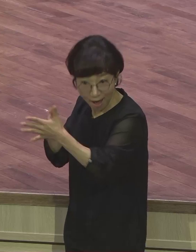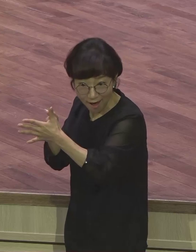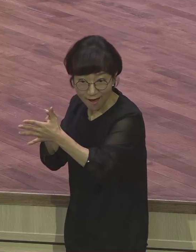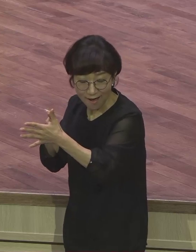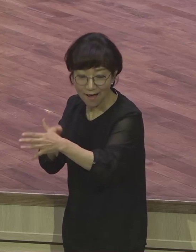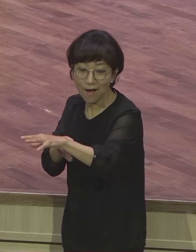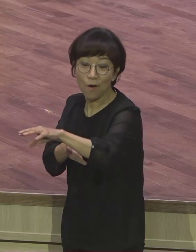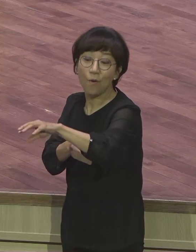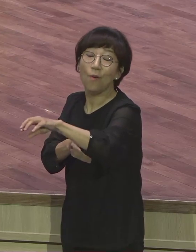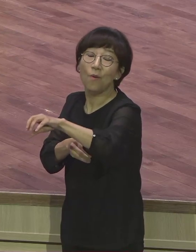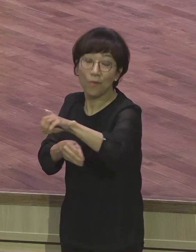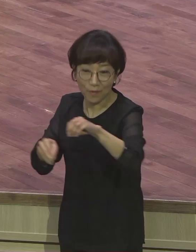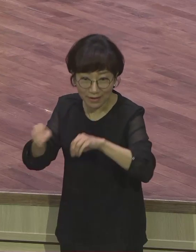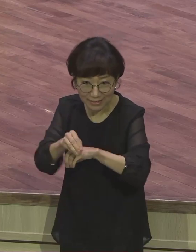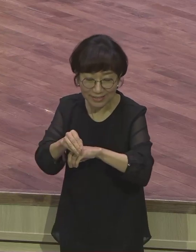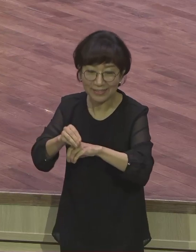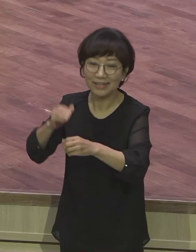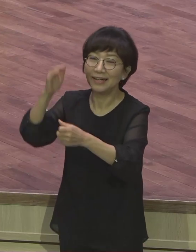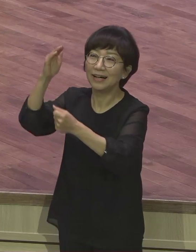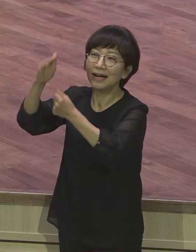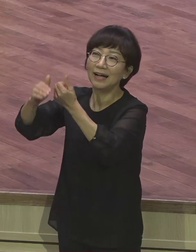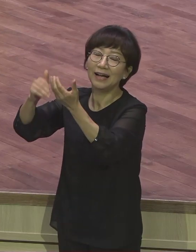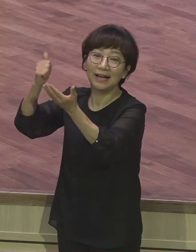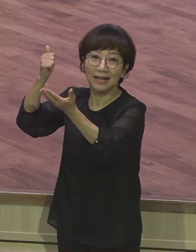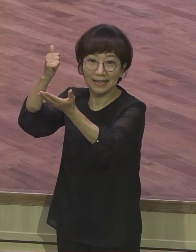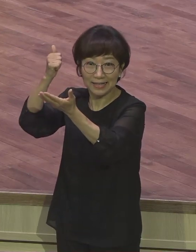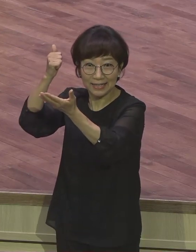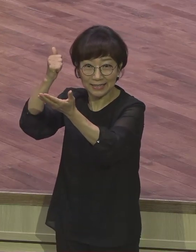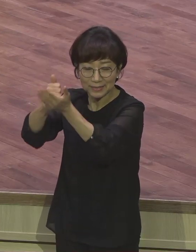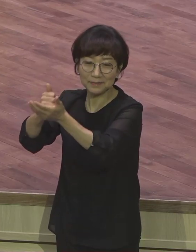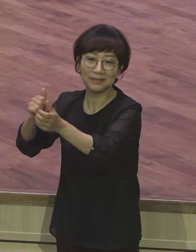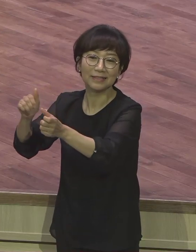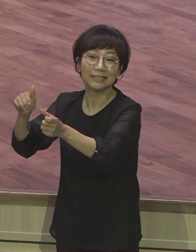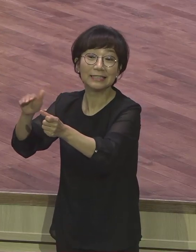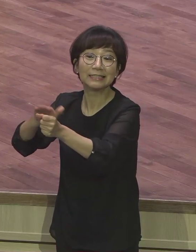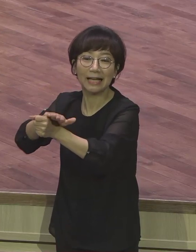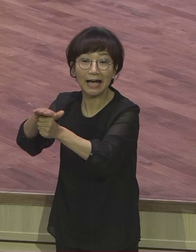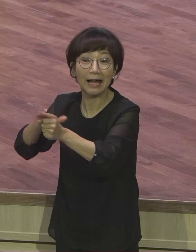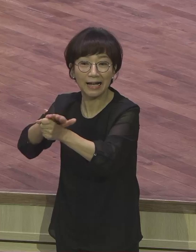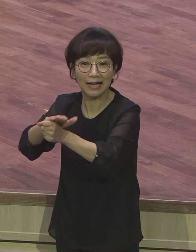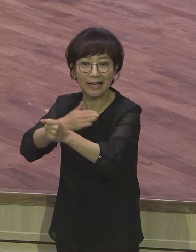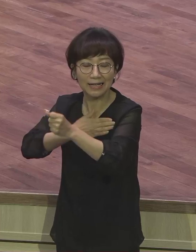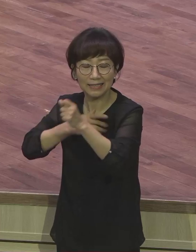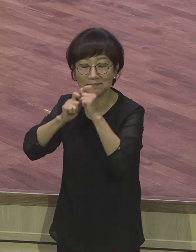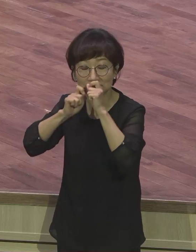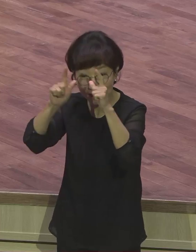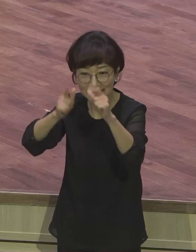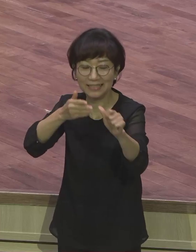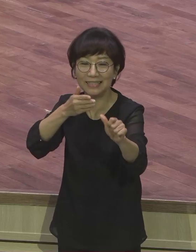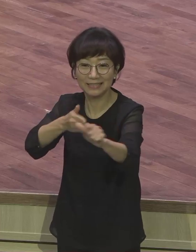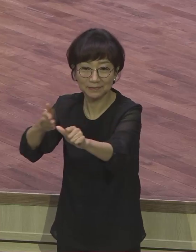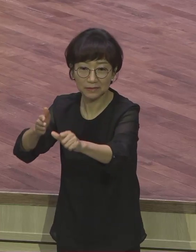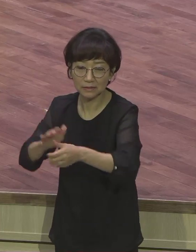때로는 하나님의 사랑이었음을 믿어야 됩니다. 내 뜻대로 가니